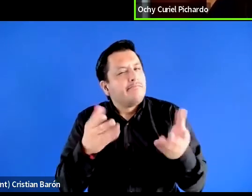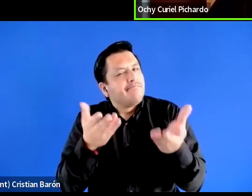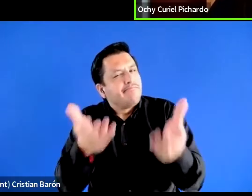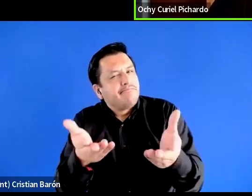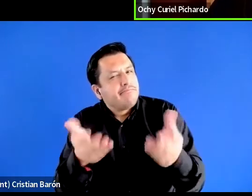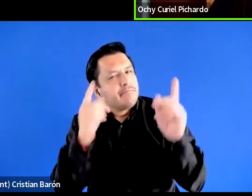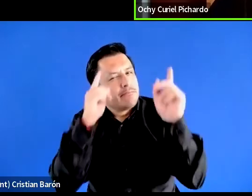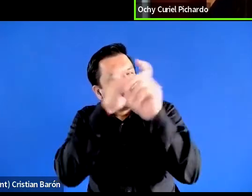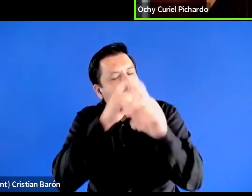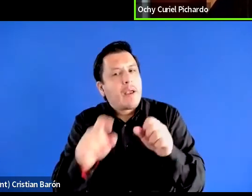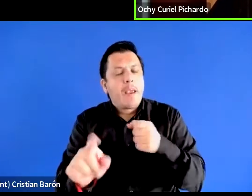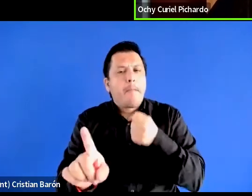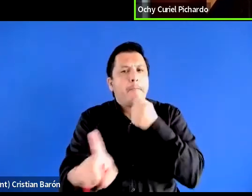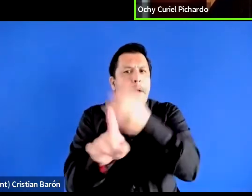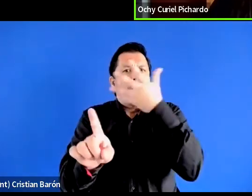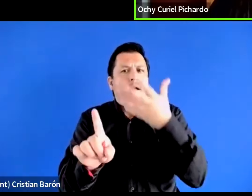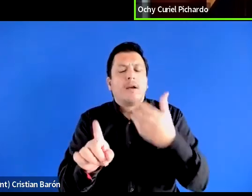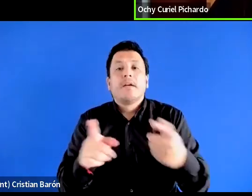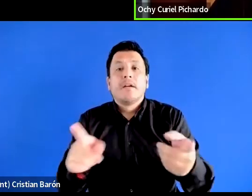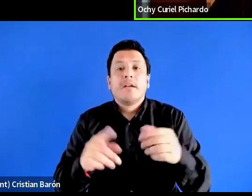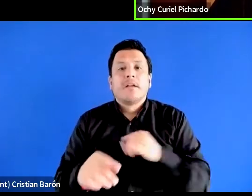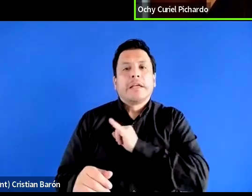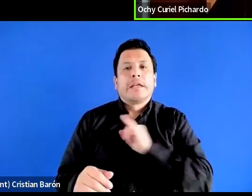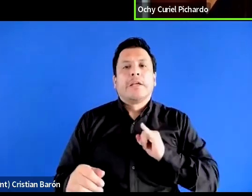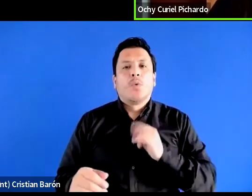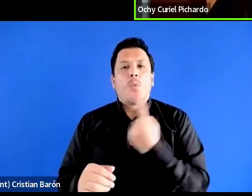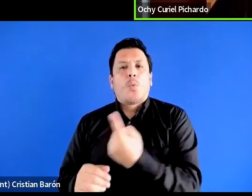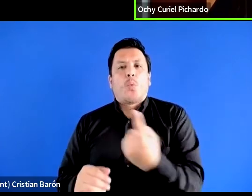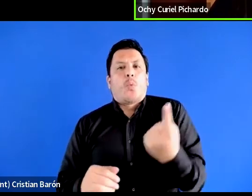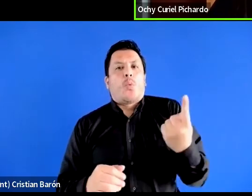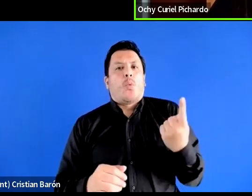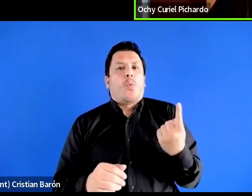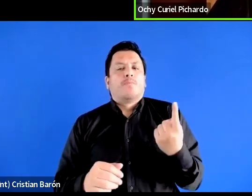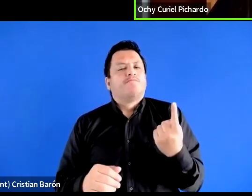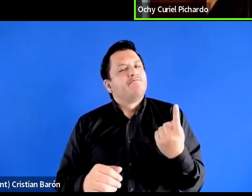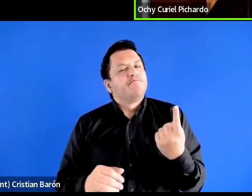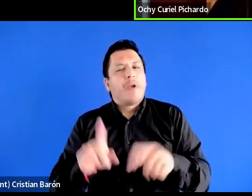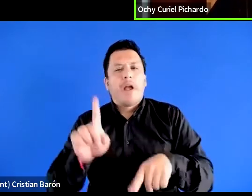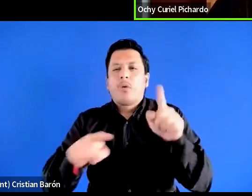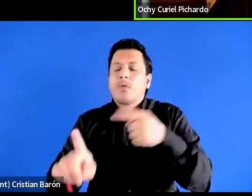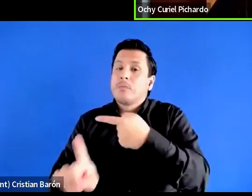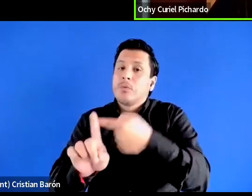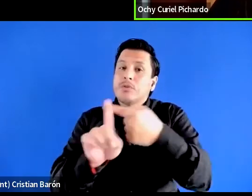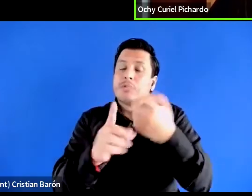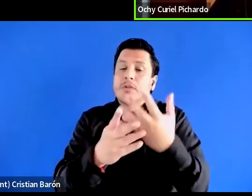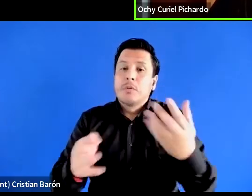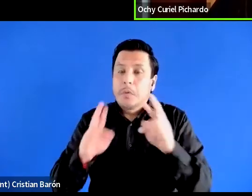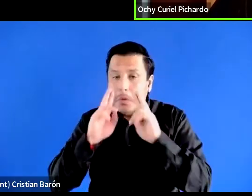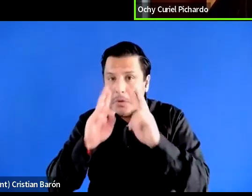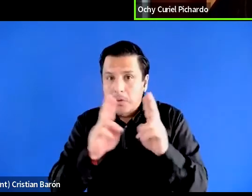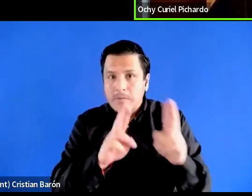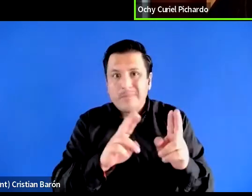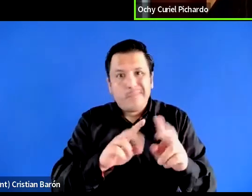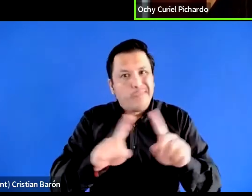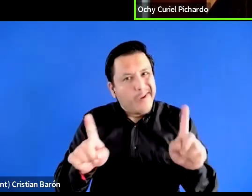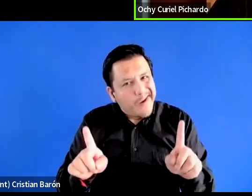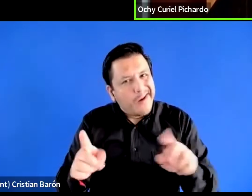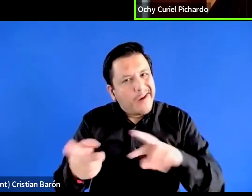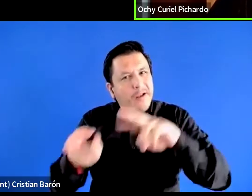impactos que ha tenido este multiculturalismo, que podrían ser algunos positivos en términos de reconocimiento, pero que a la vez